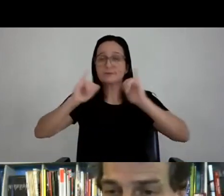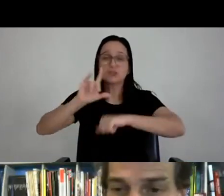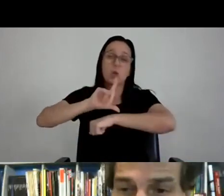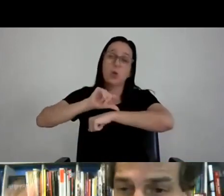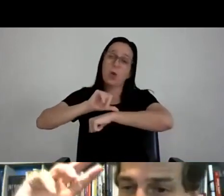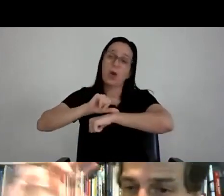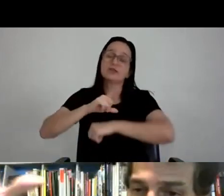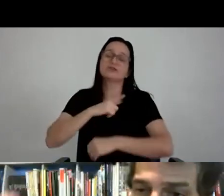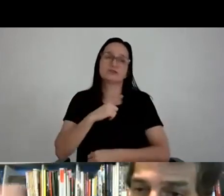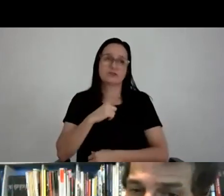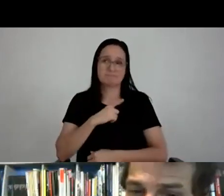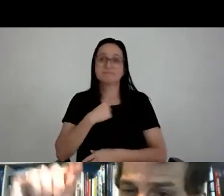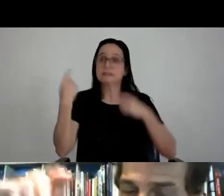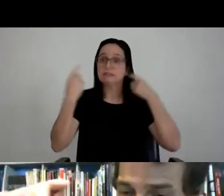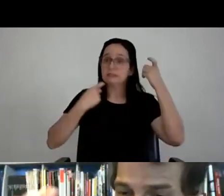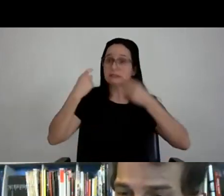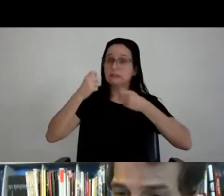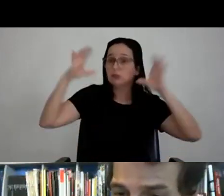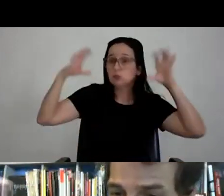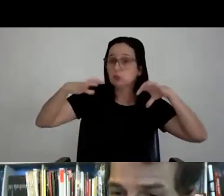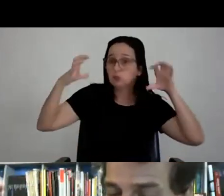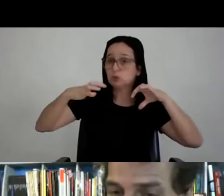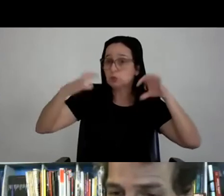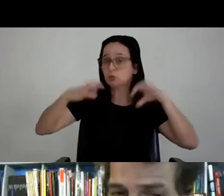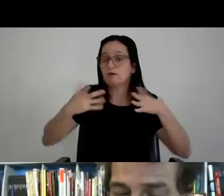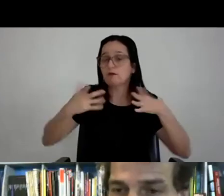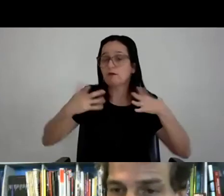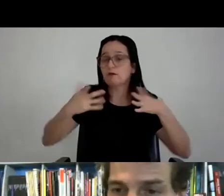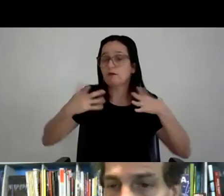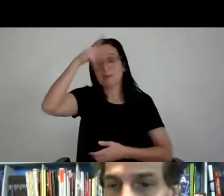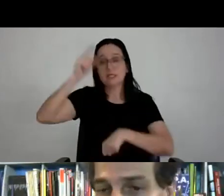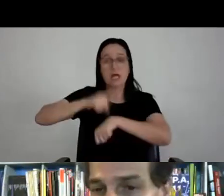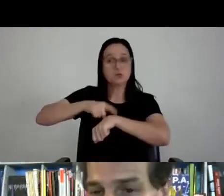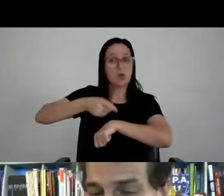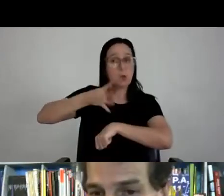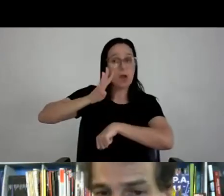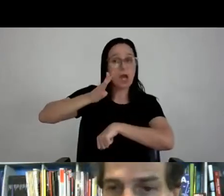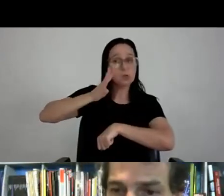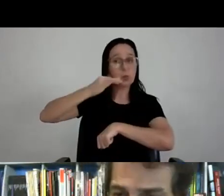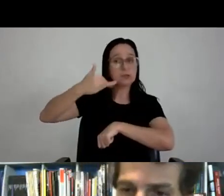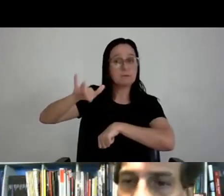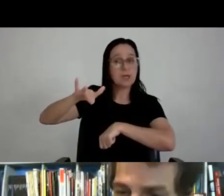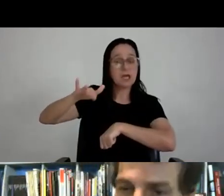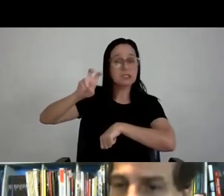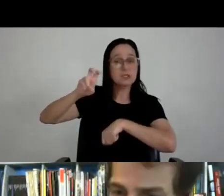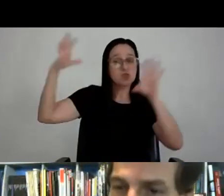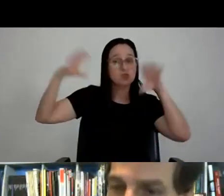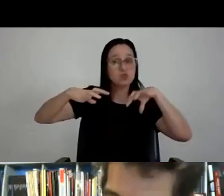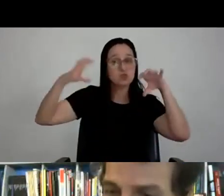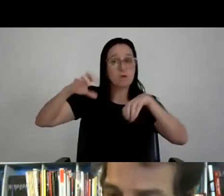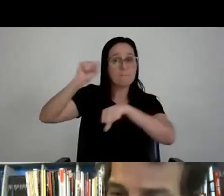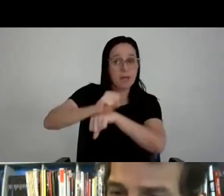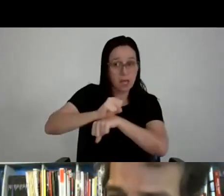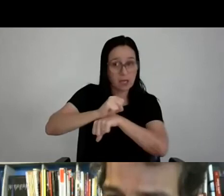chuva, mas falaram que Manaus, Manaus chove às quatro, quatro e meia, cinco, e depois para, e toda vez que a gente ia em Manaus,